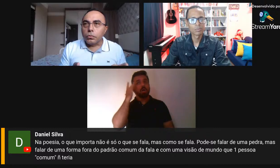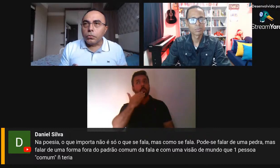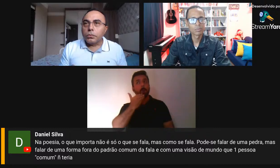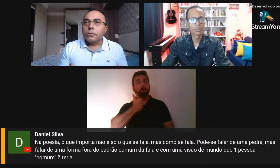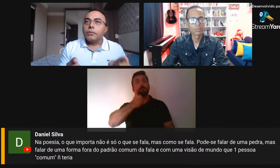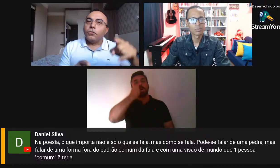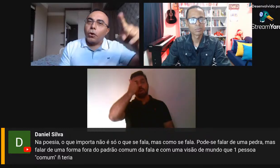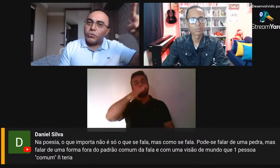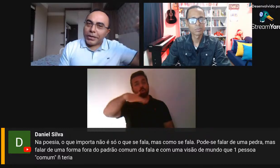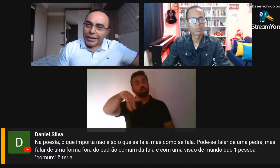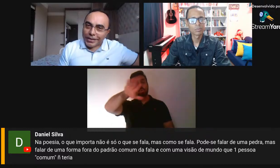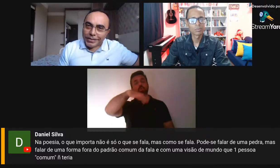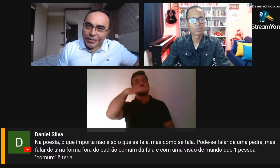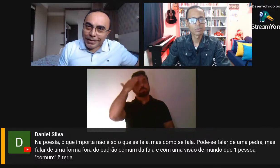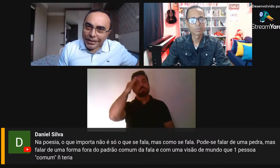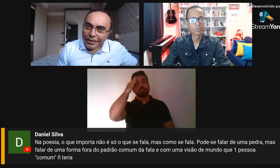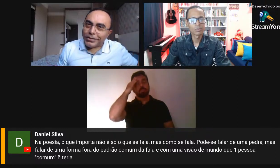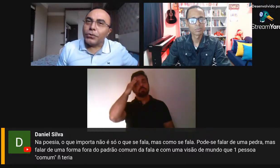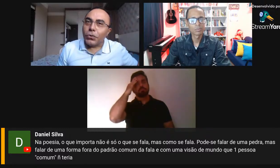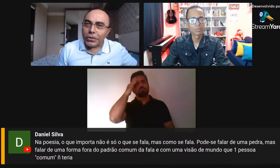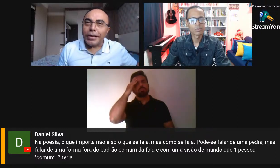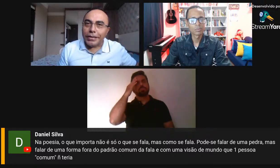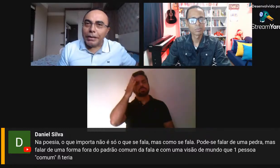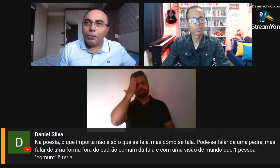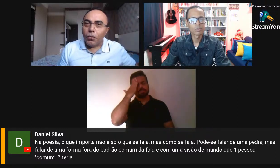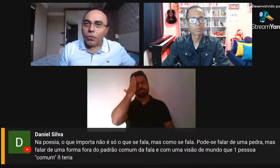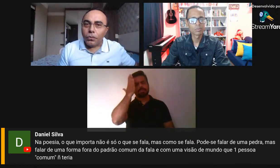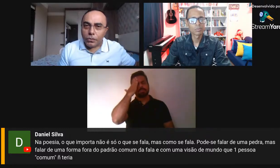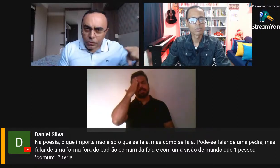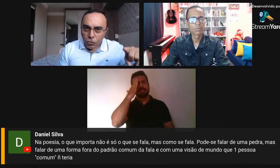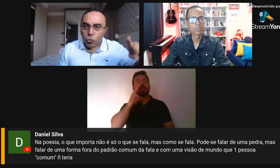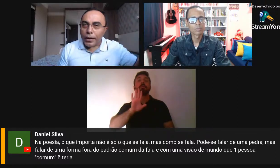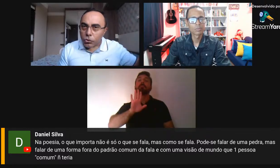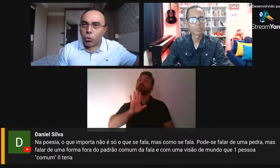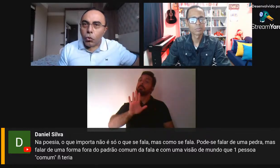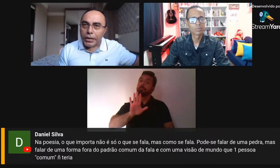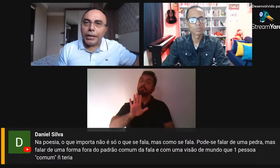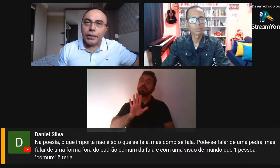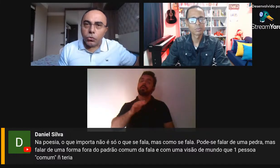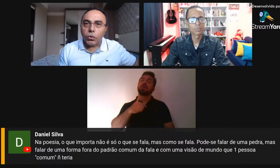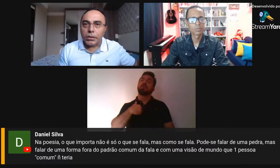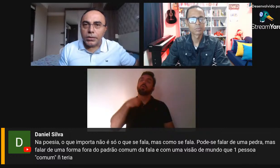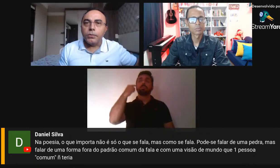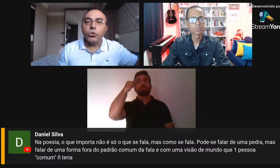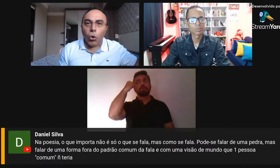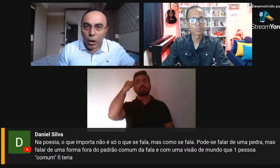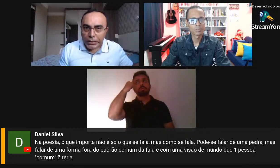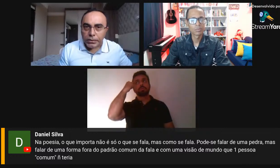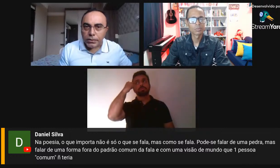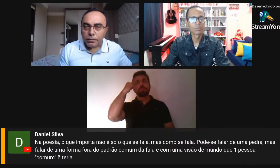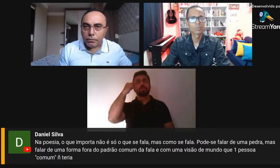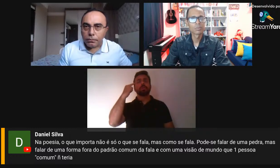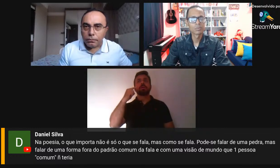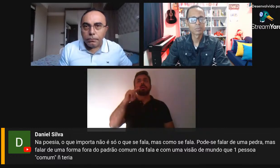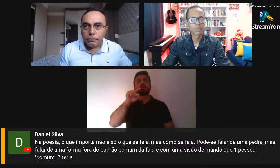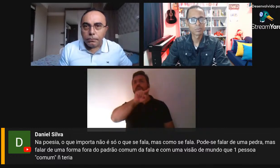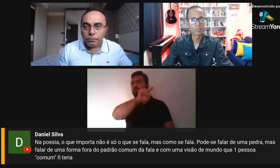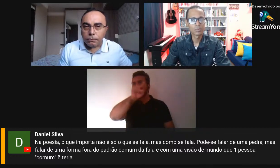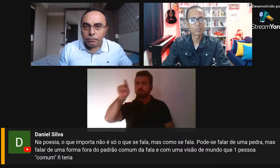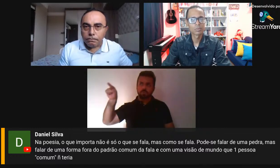contudo, volto àquela questão que eu coloquei ainda há pouco. O leitor e a leitora são idiotas,